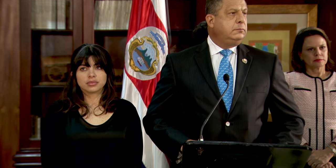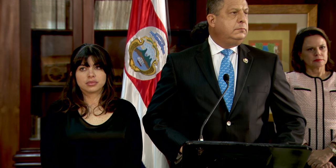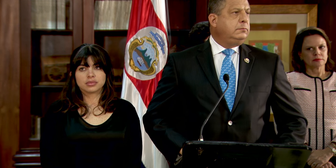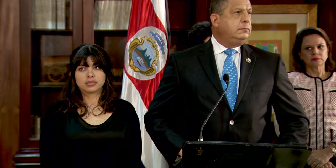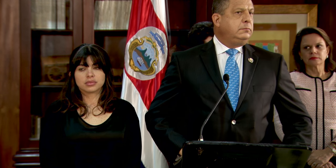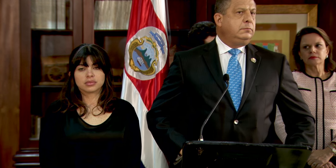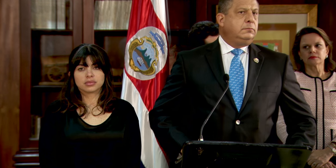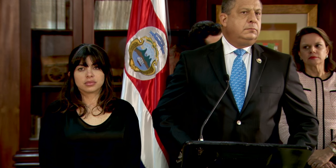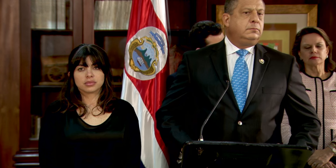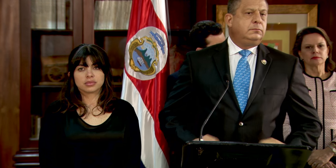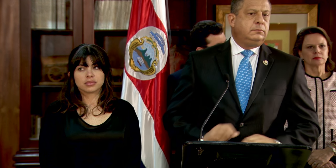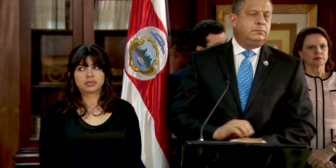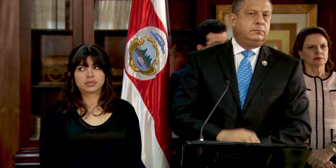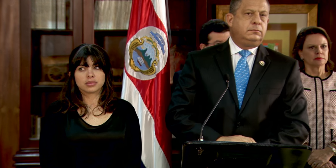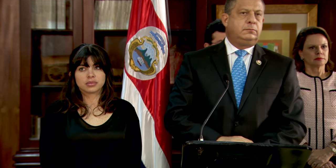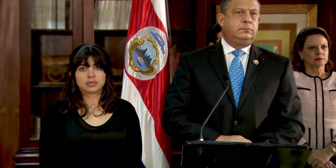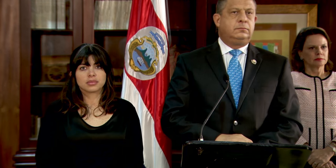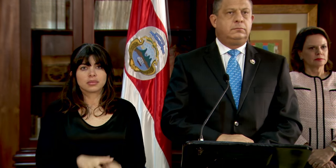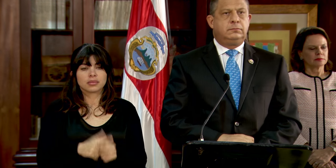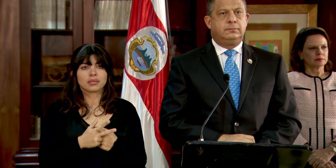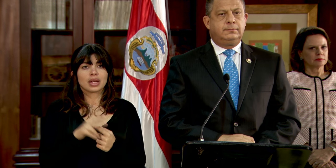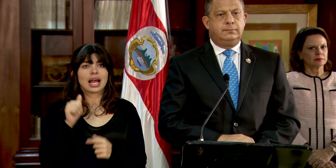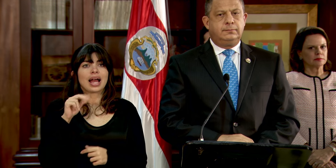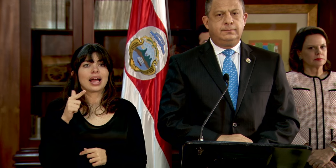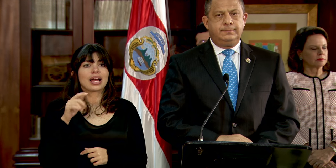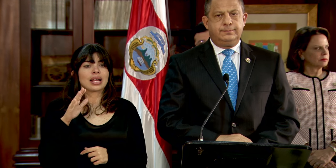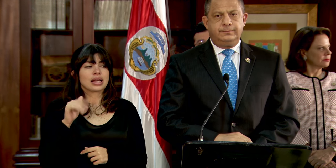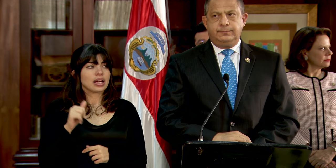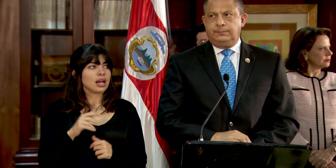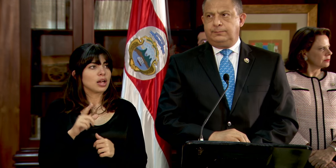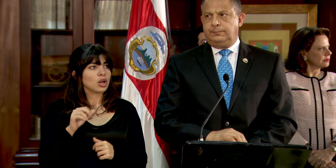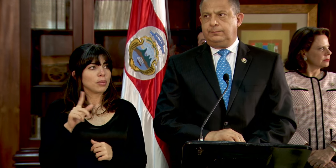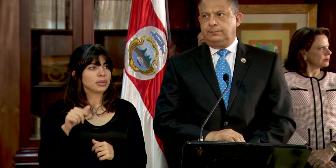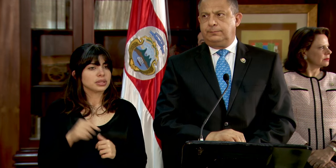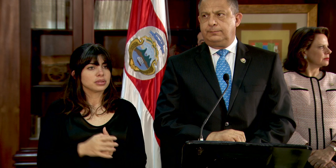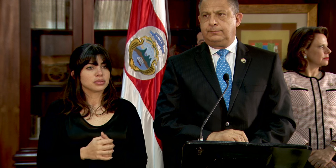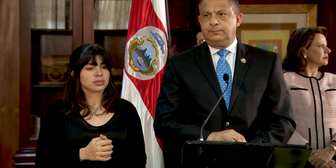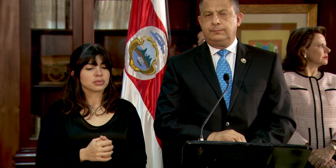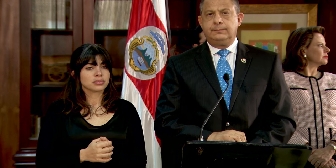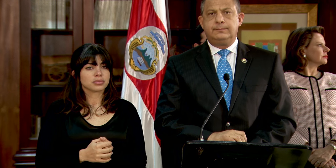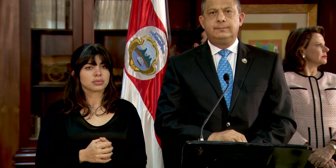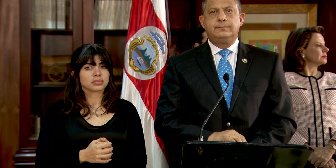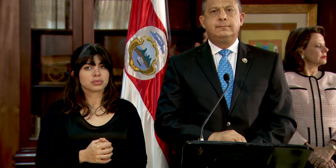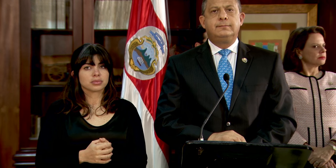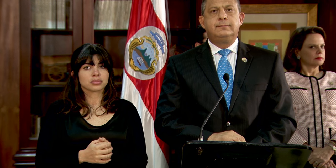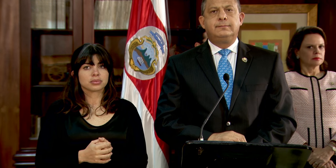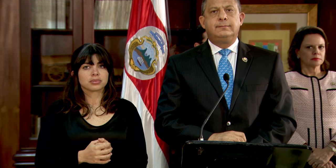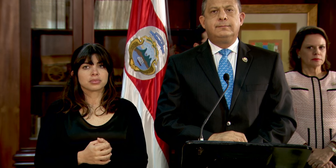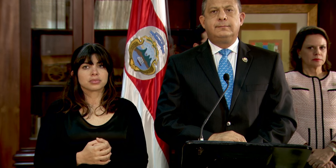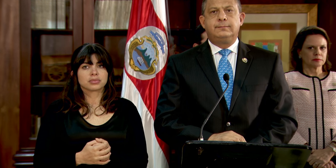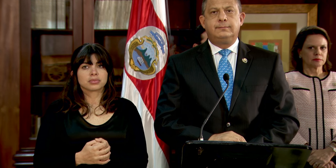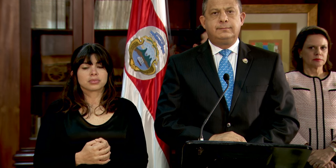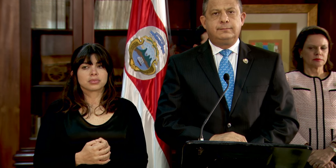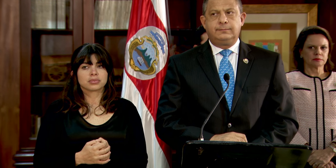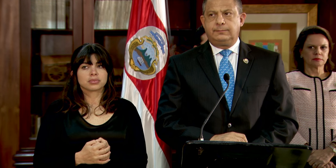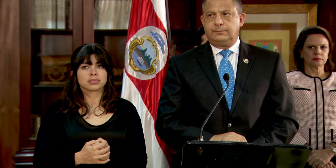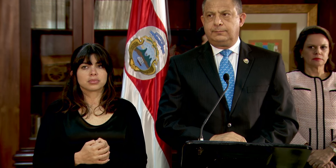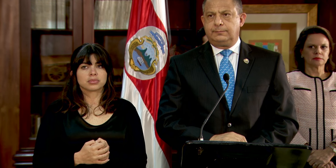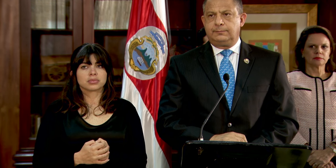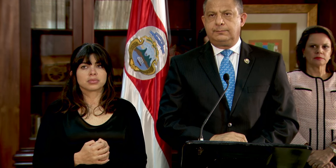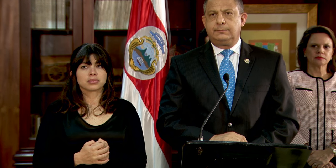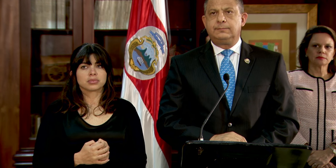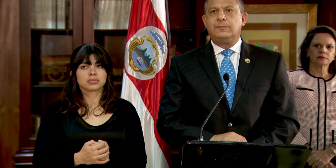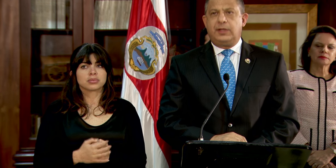consultas. Iniciamos con Angélica López. Sí, ya te anoté. Por favor, por acá.